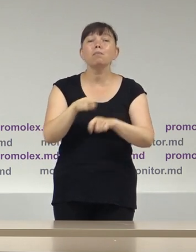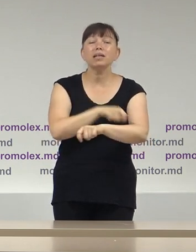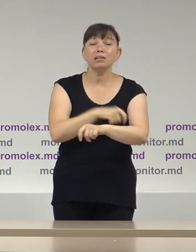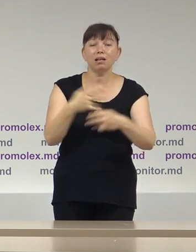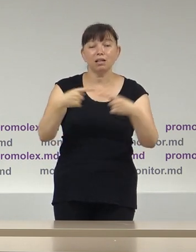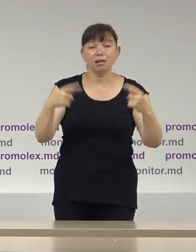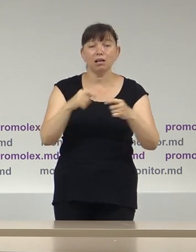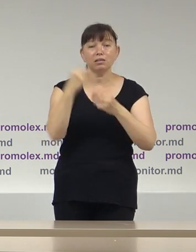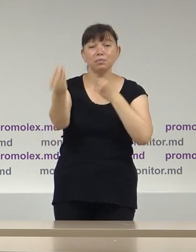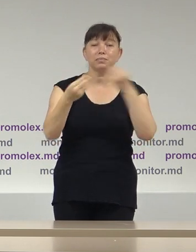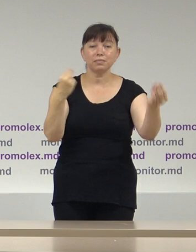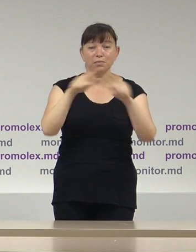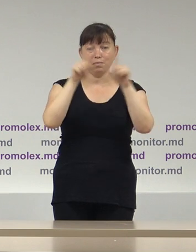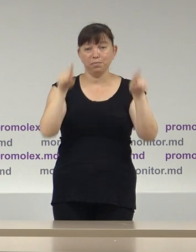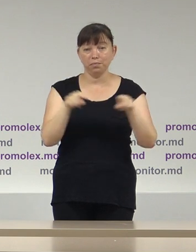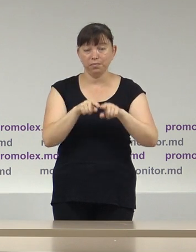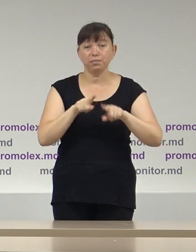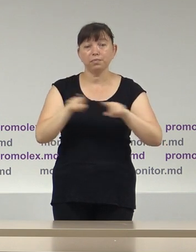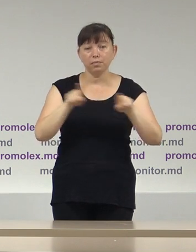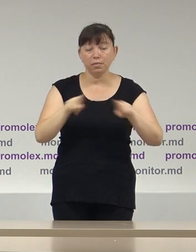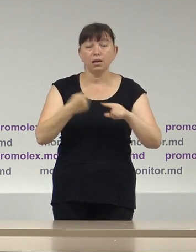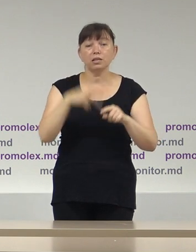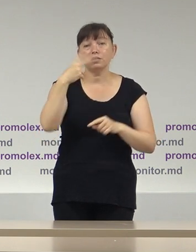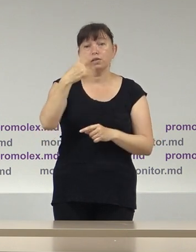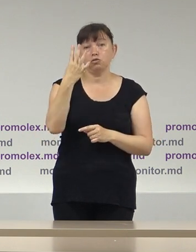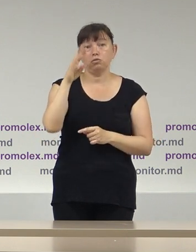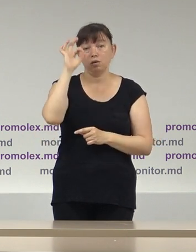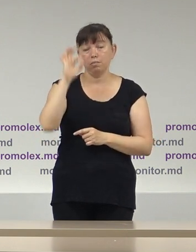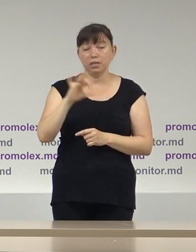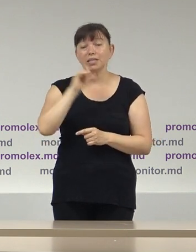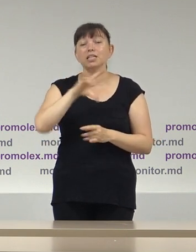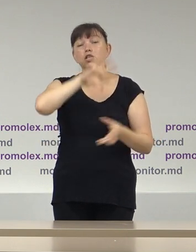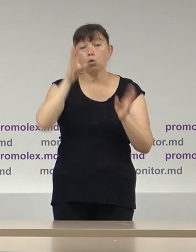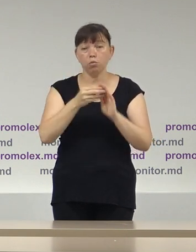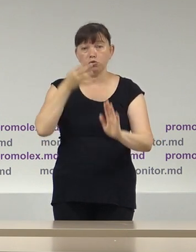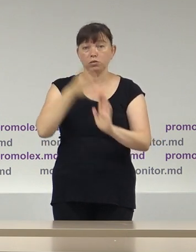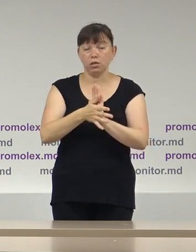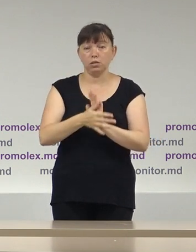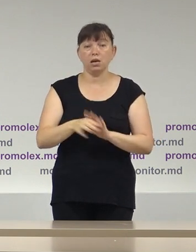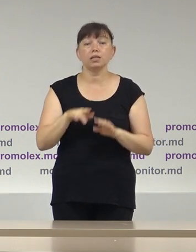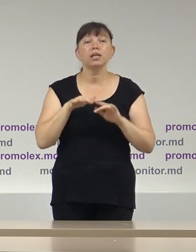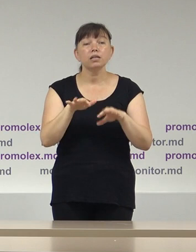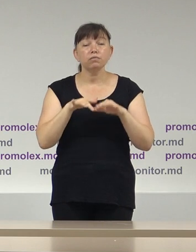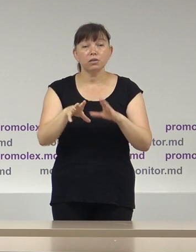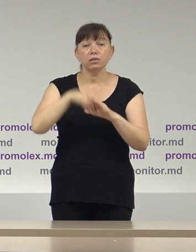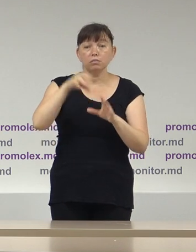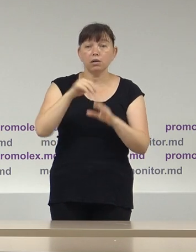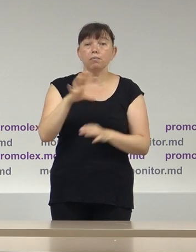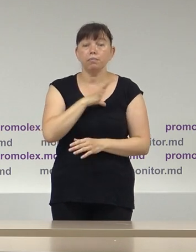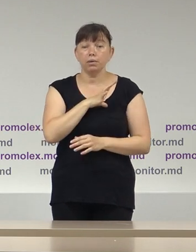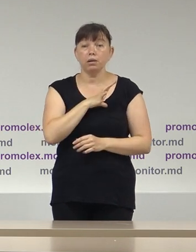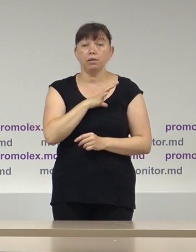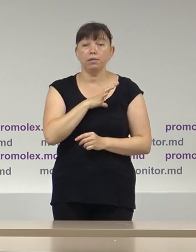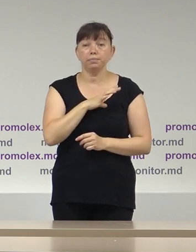promoționale utilizate în cadrul activităților, vorbind de 24% din cheltuieli. Activitățile electorale au fost